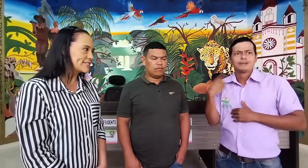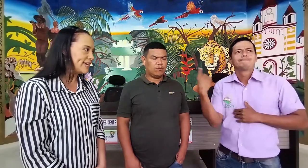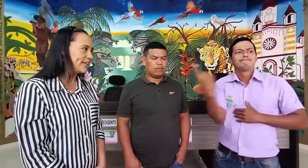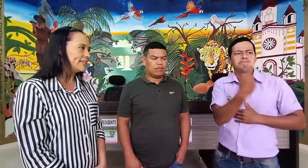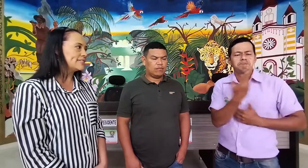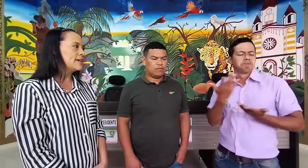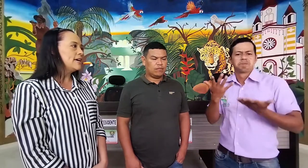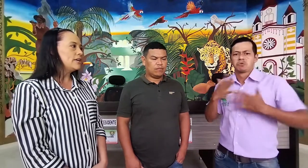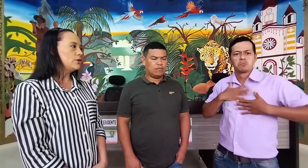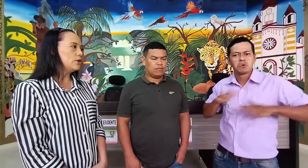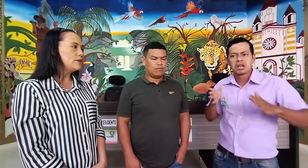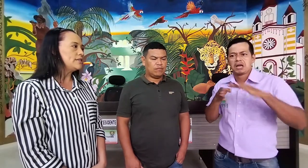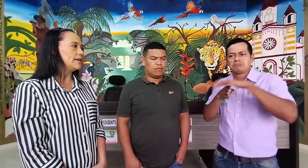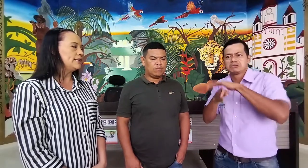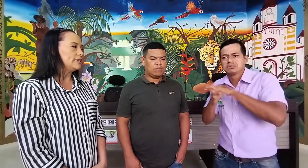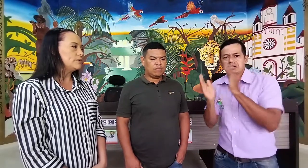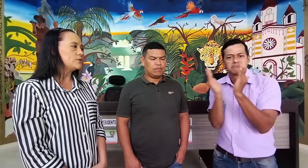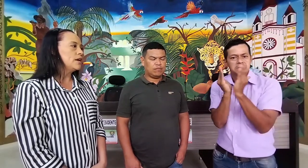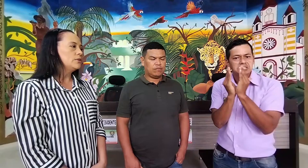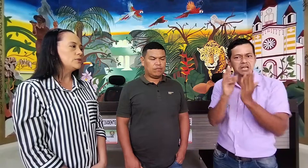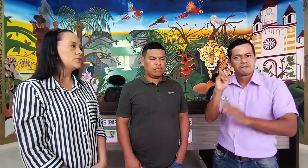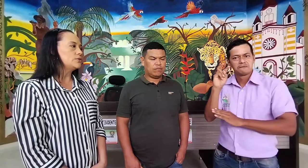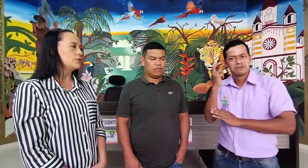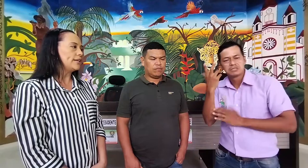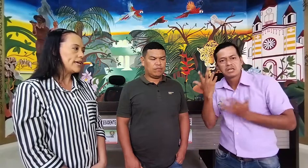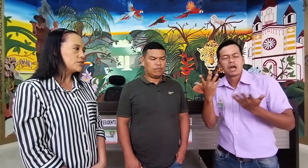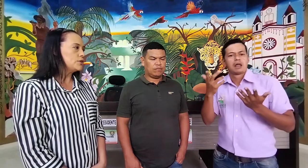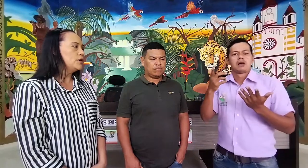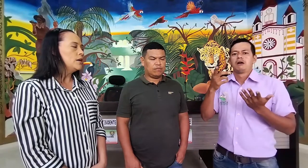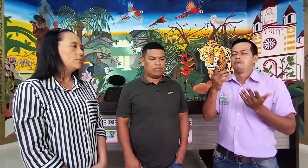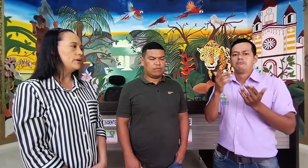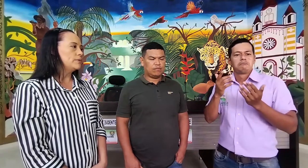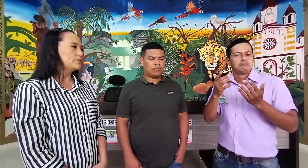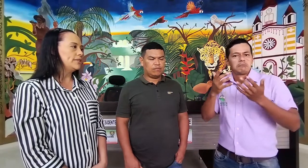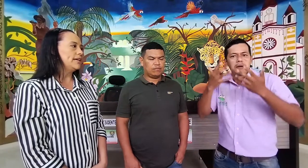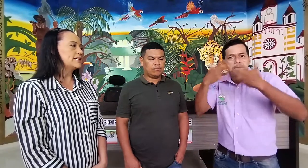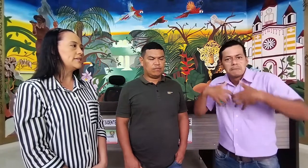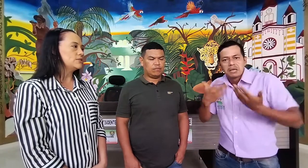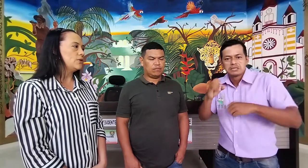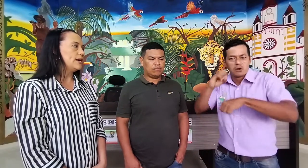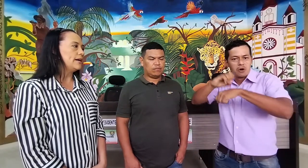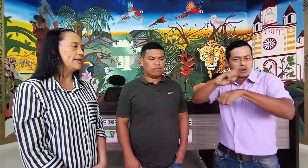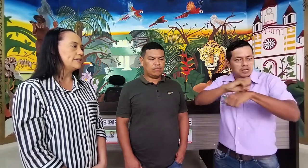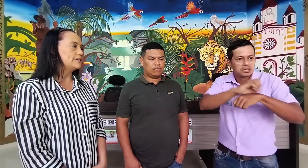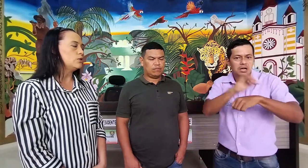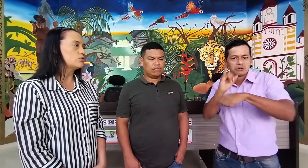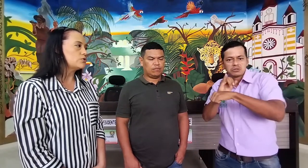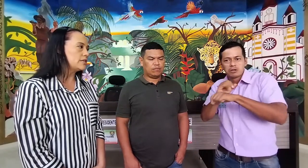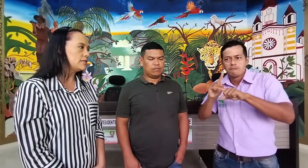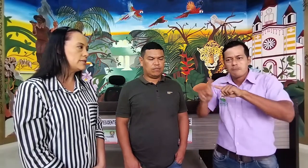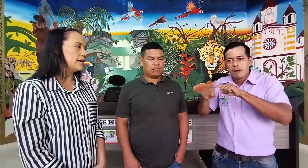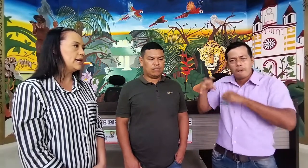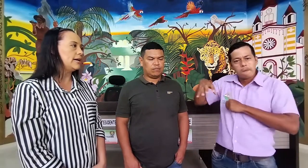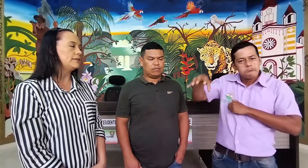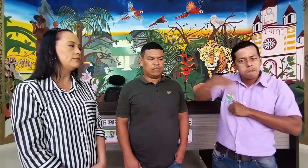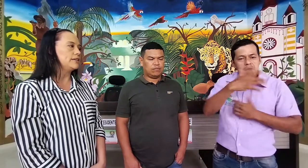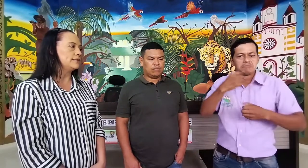señas y hoy ya tenemos nuestro derecho, podemos tener acceso a índices de justicia, a diferentes